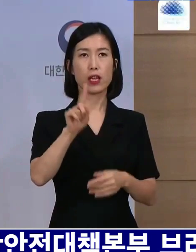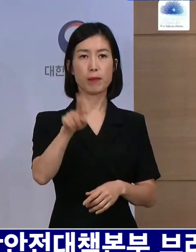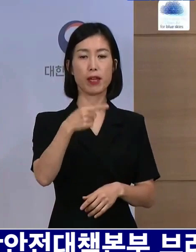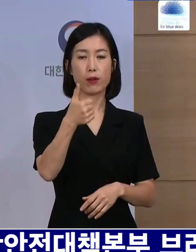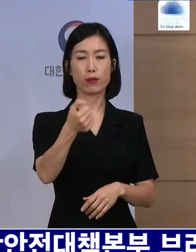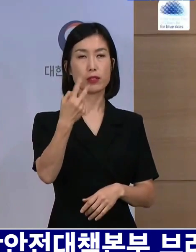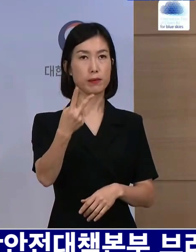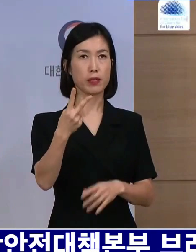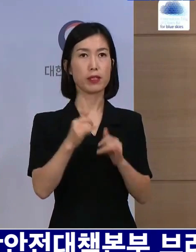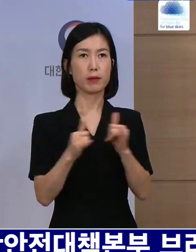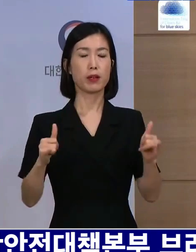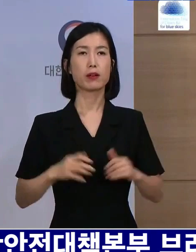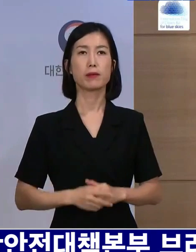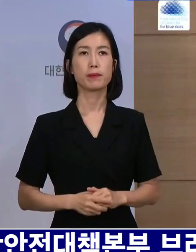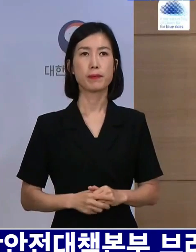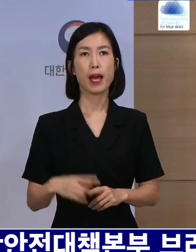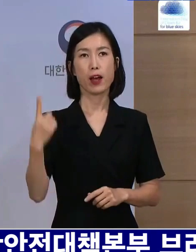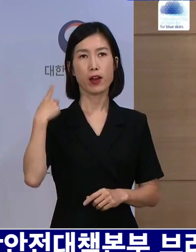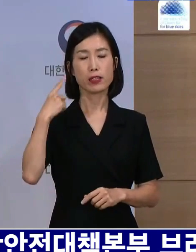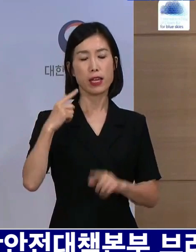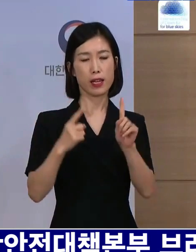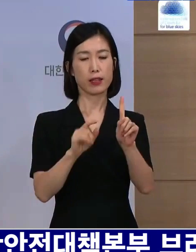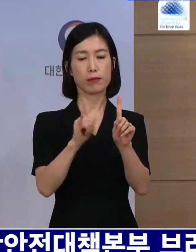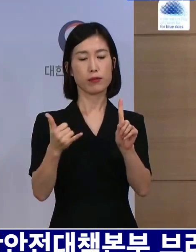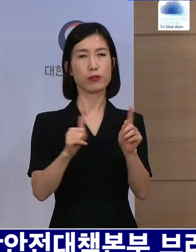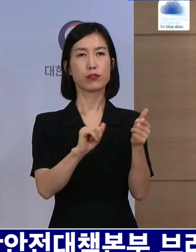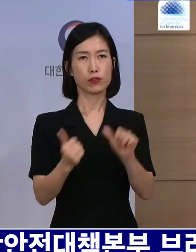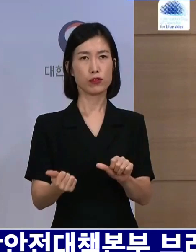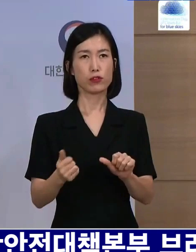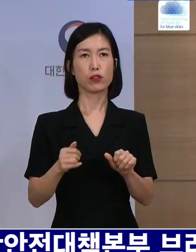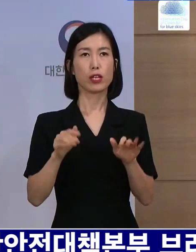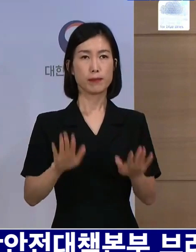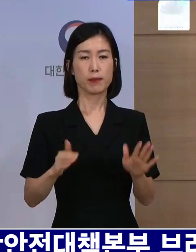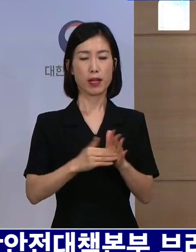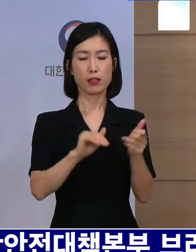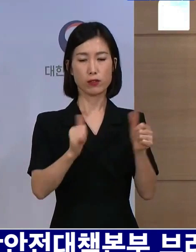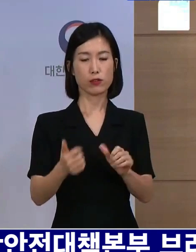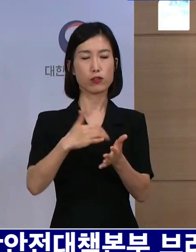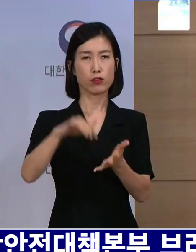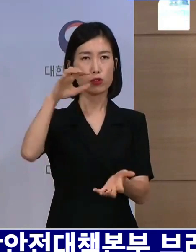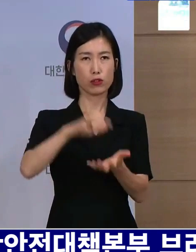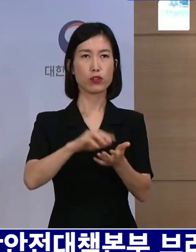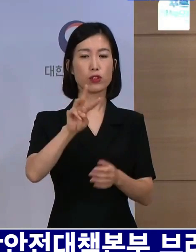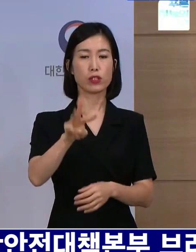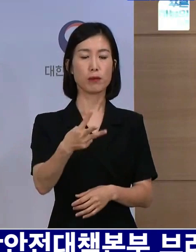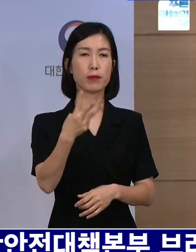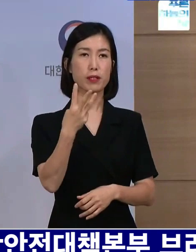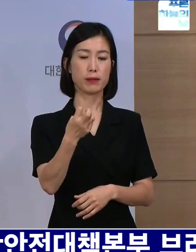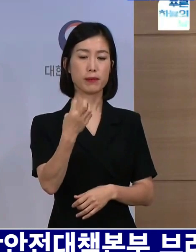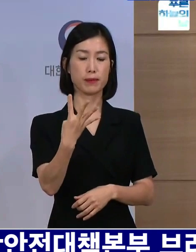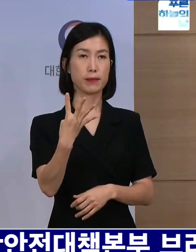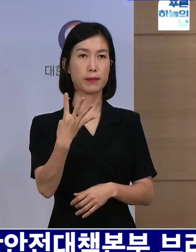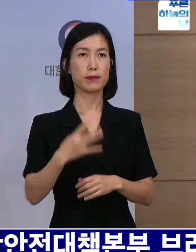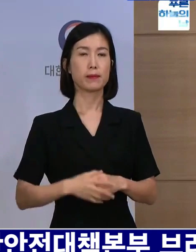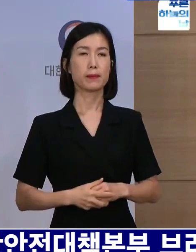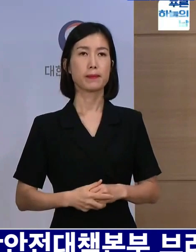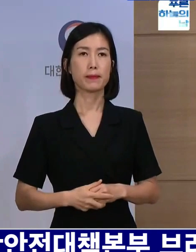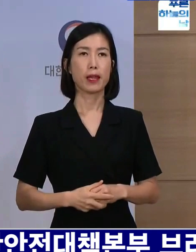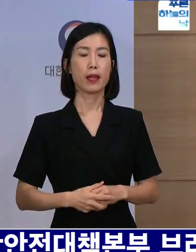152명입니다. 어제 한 분이 돌아가셨고 현재까지 사망자는 총 334명입니다.